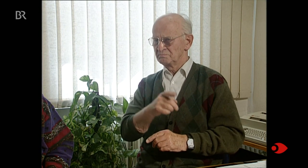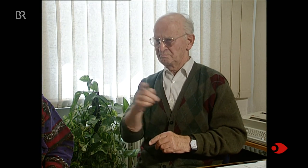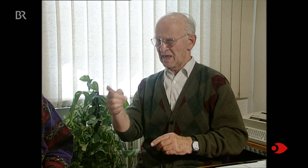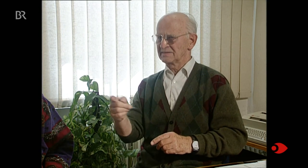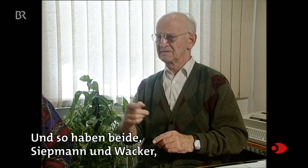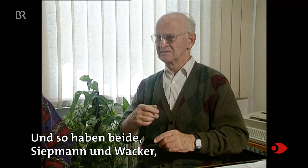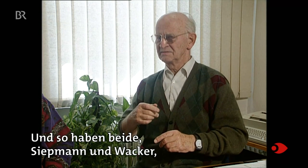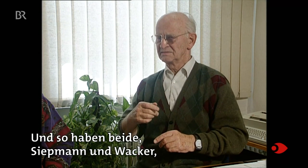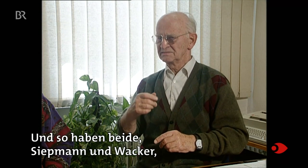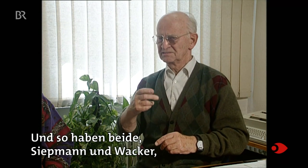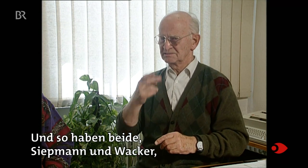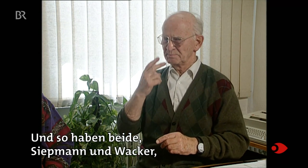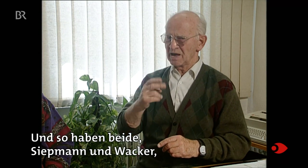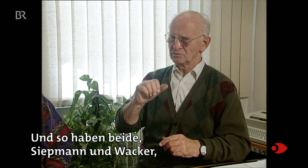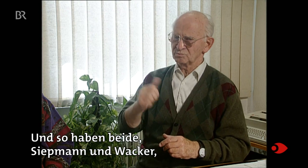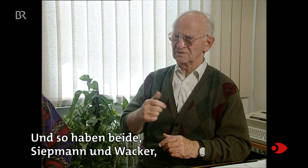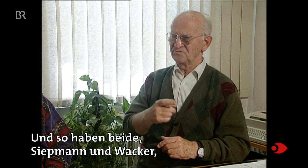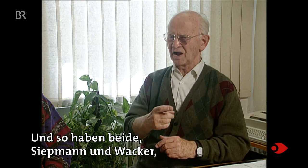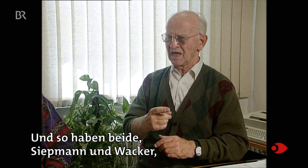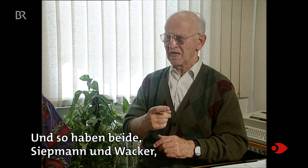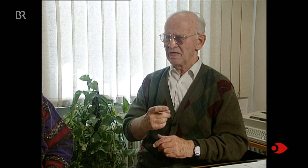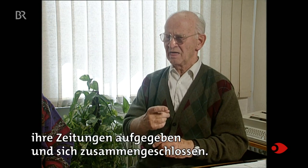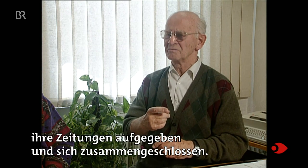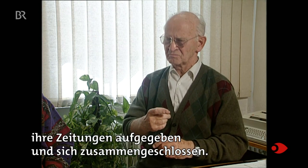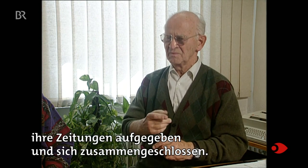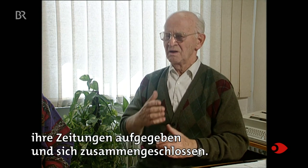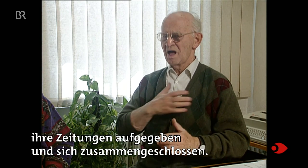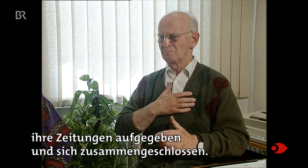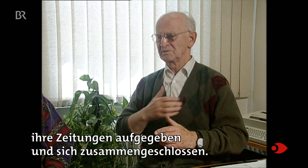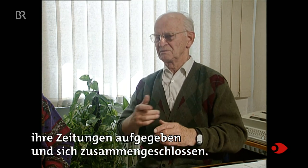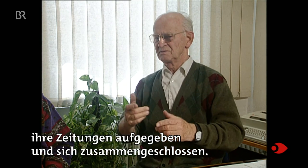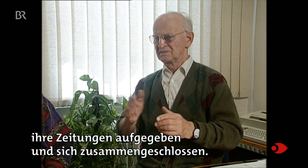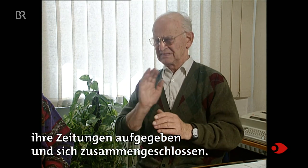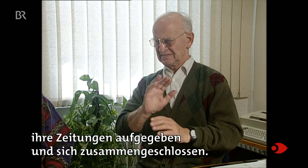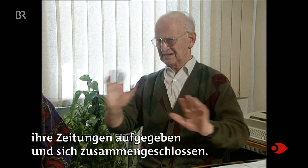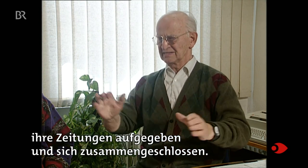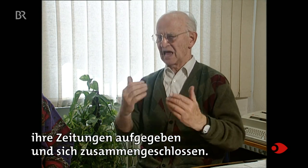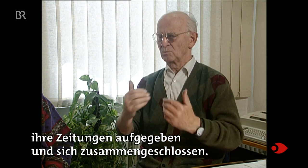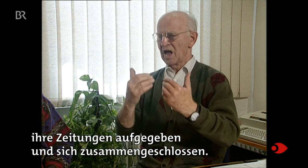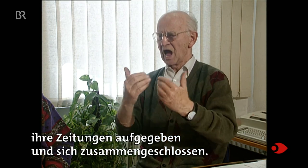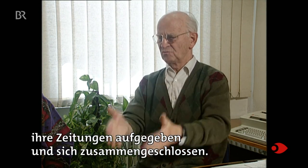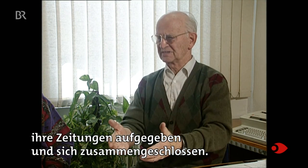Und so haben beide, Siebmann und Wacker, ihre Zeitungen aufgegeben und sich zusammengeschlossen.